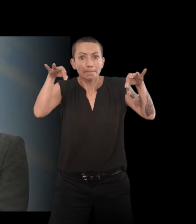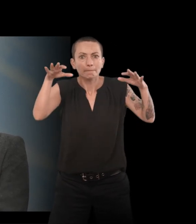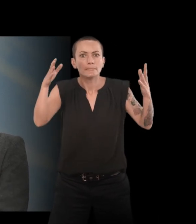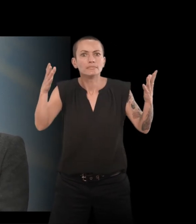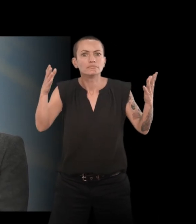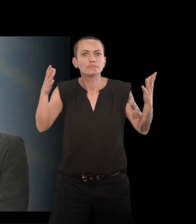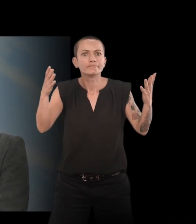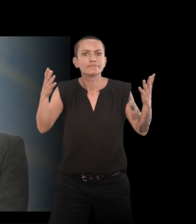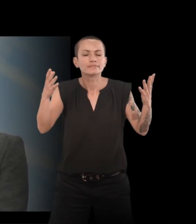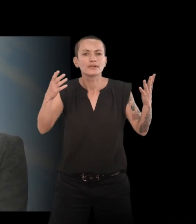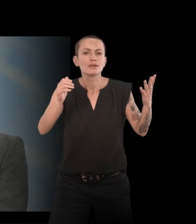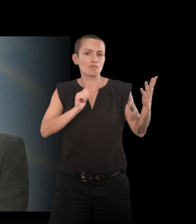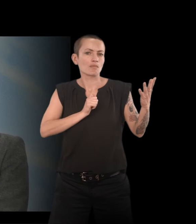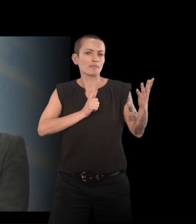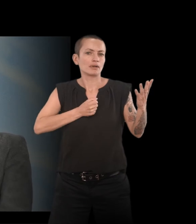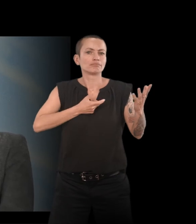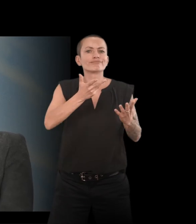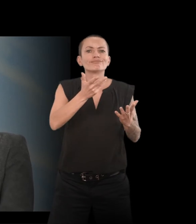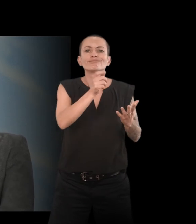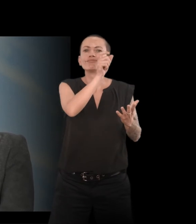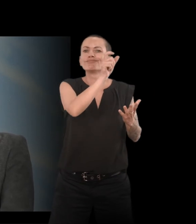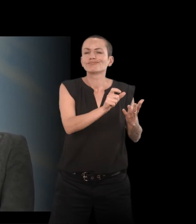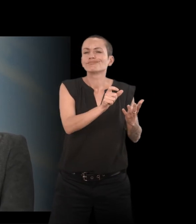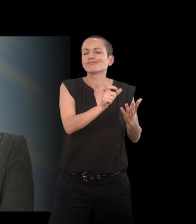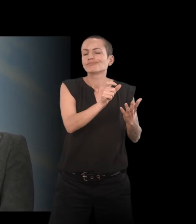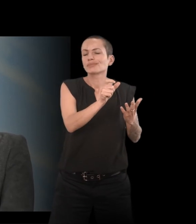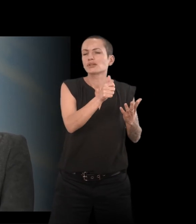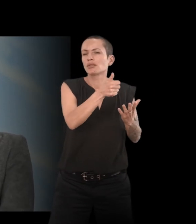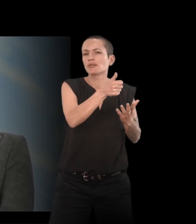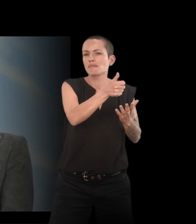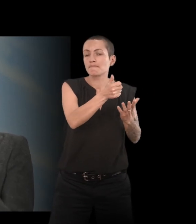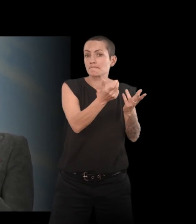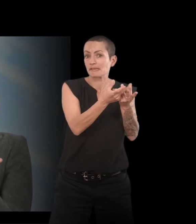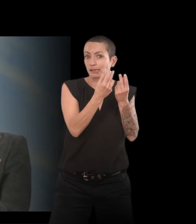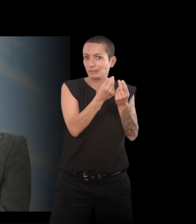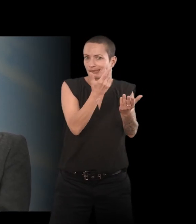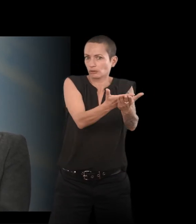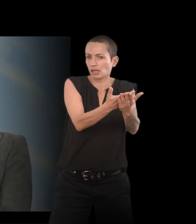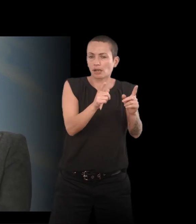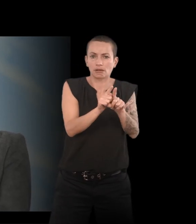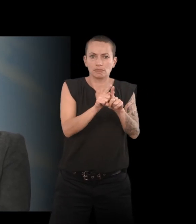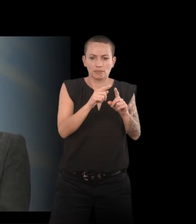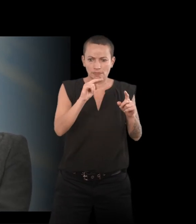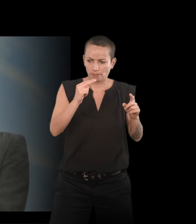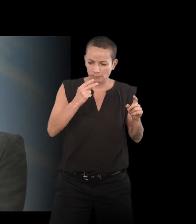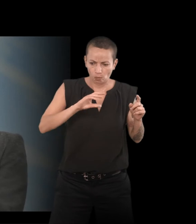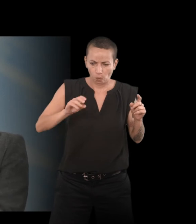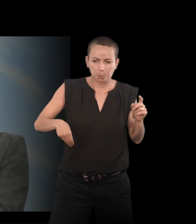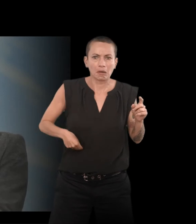Et moi, je parlais de Fringis Carinty dans mon livre qui parle justement de ça, cette impression d'être coupable. Et donc après, il y avait cette idée d'être